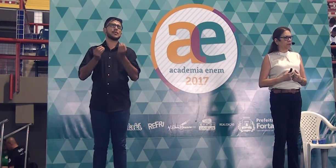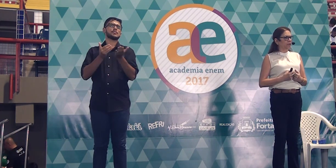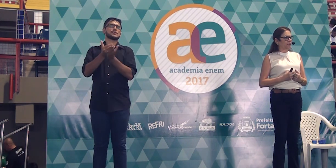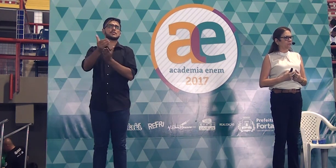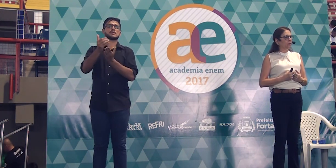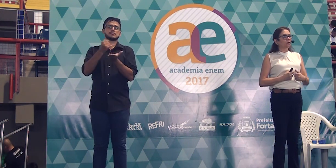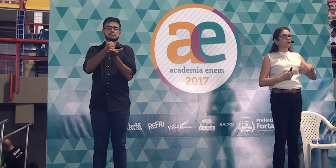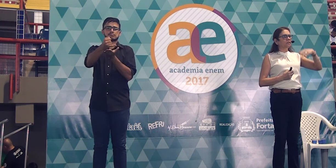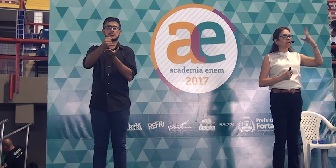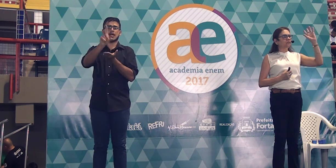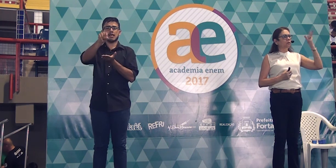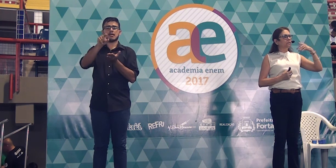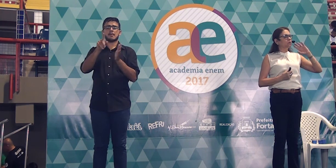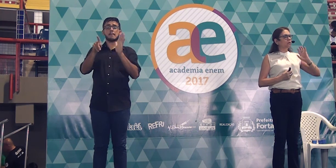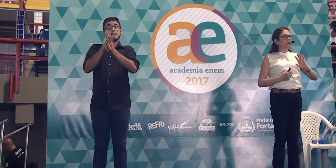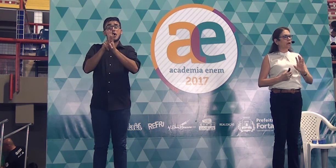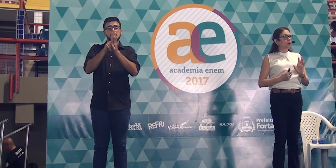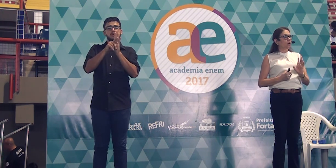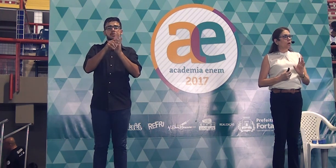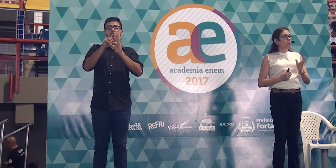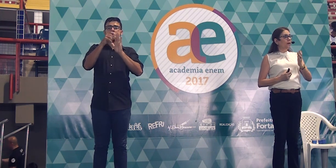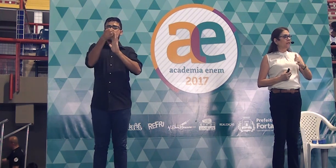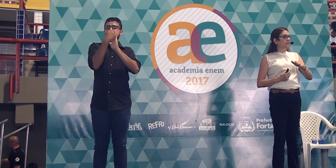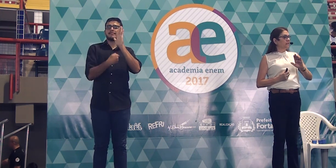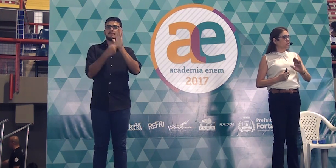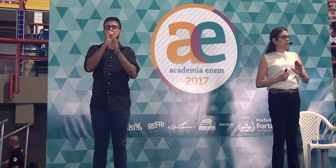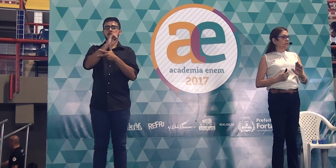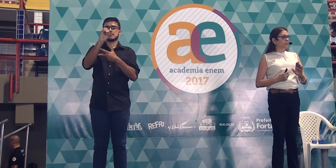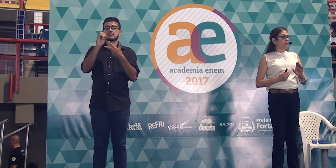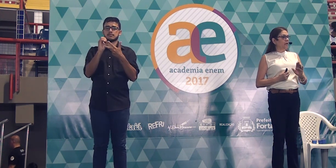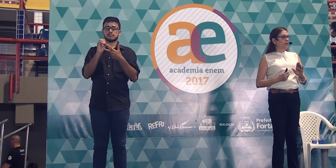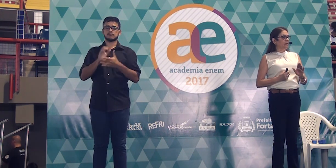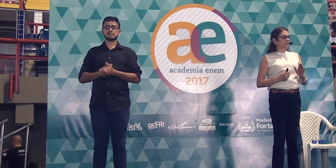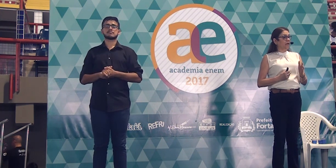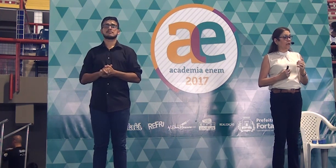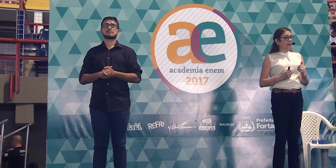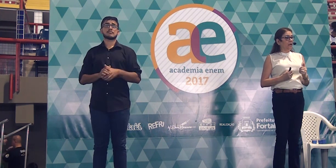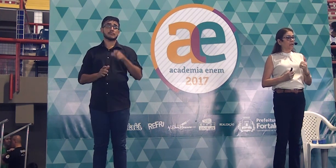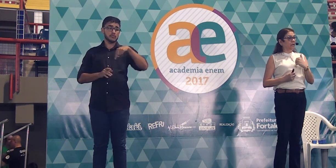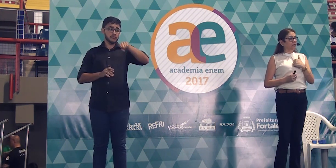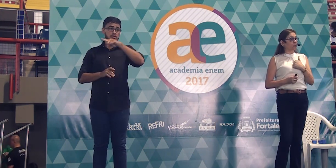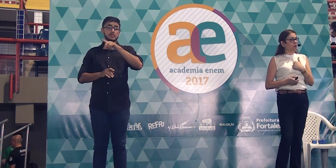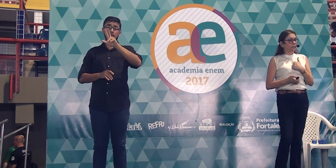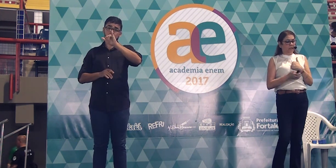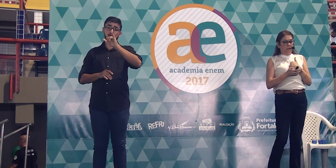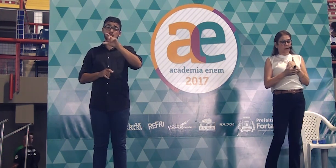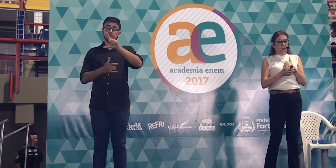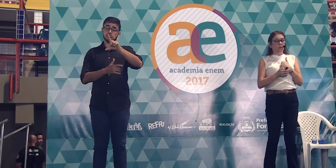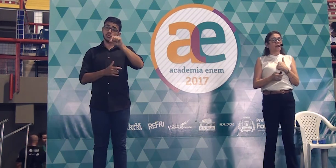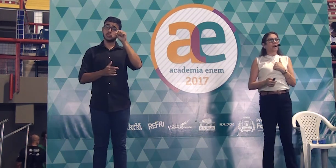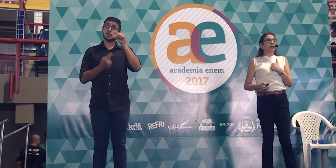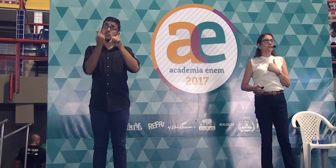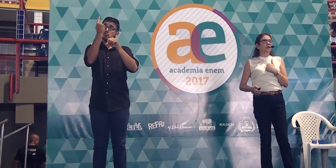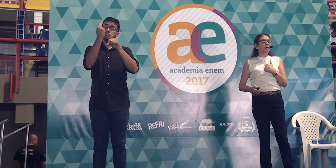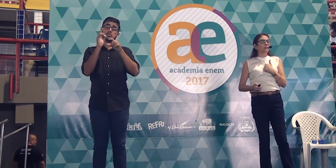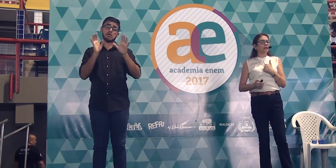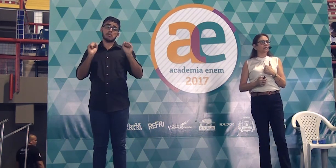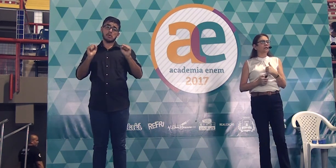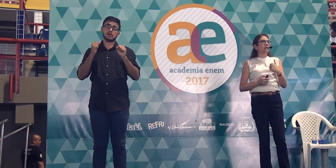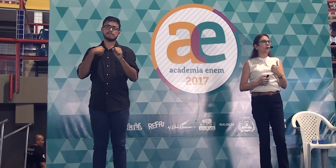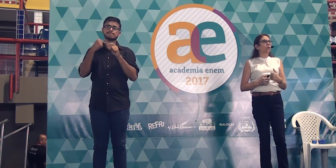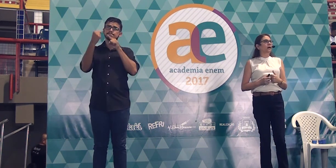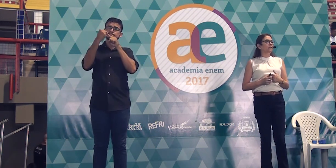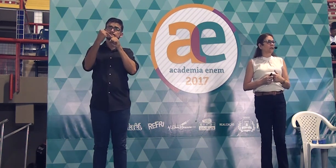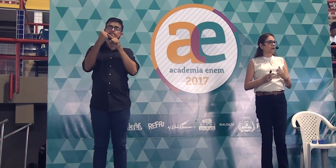redação do Enem? Vocês vão escolher. Uma dessas dez maneiras, aquela que na sua opinião, ela fica